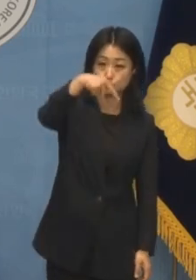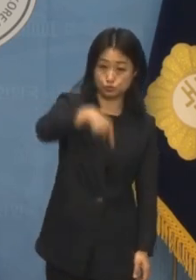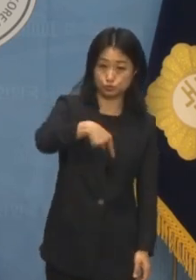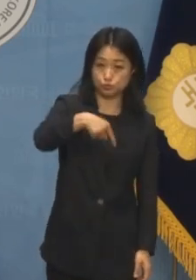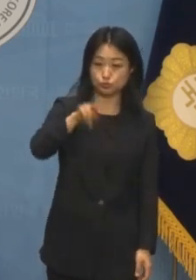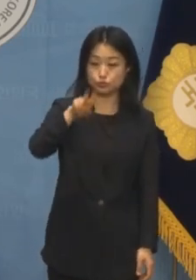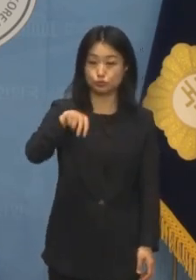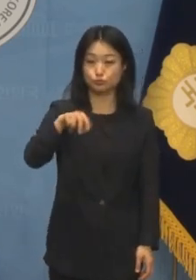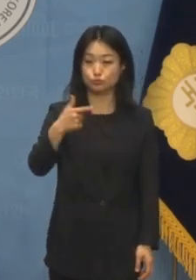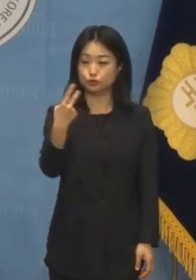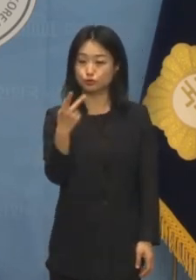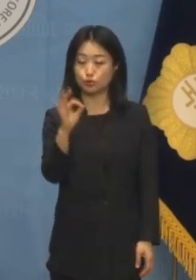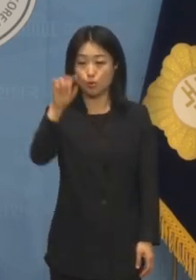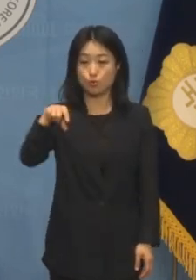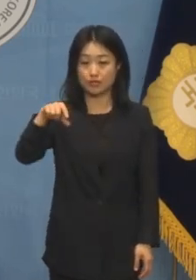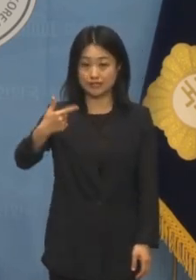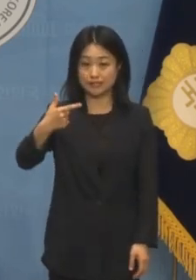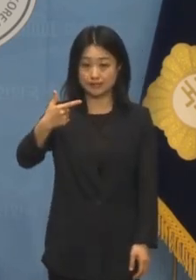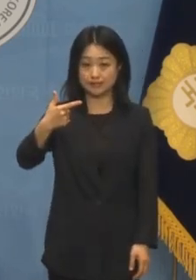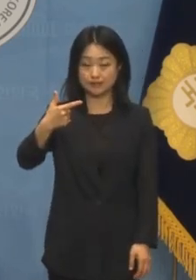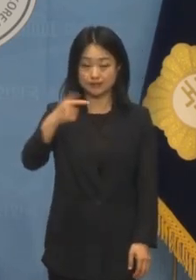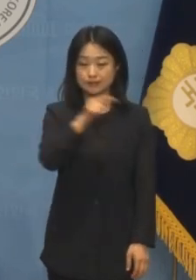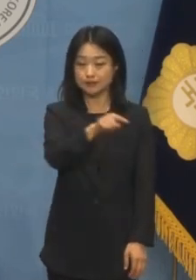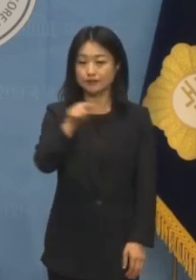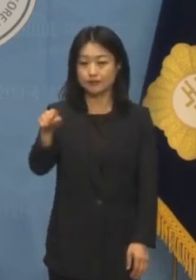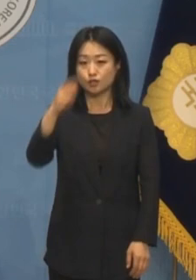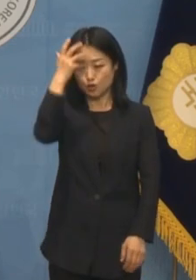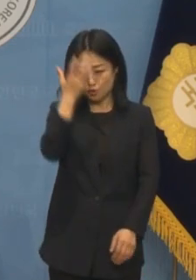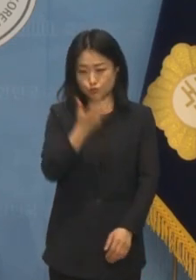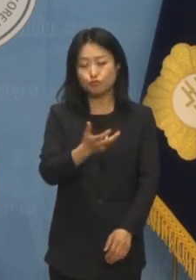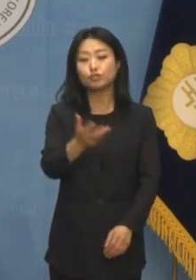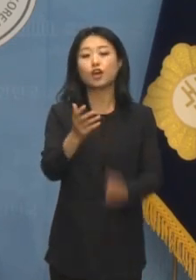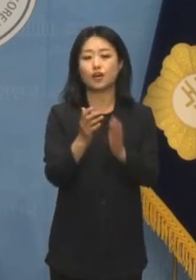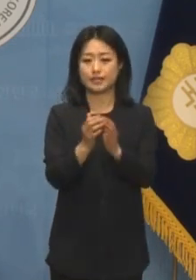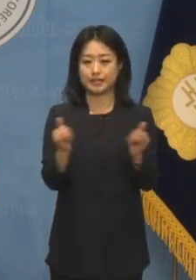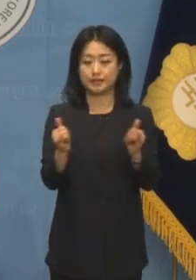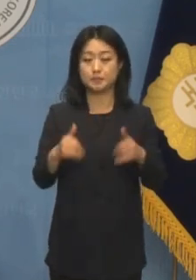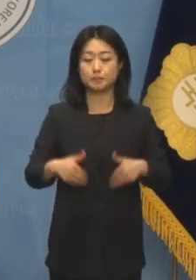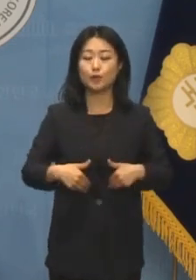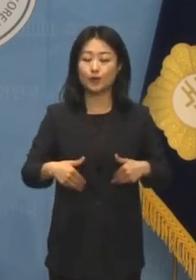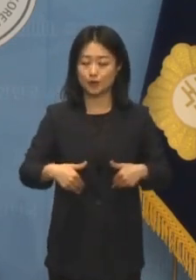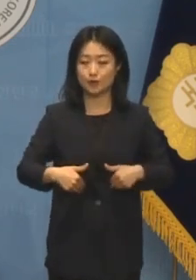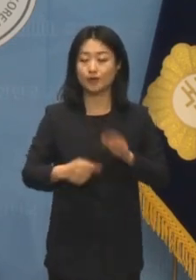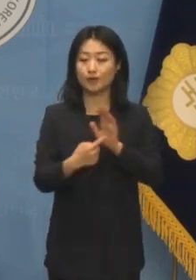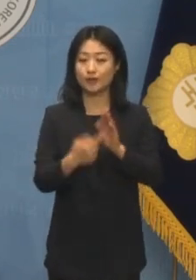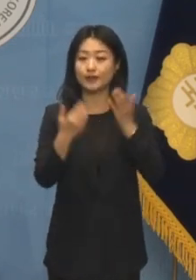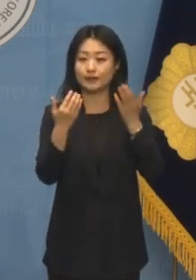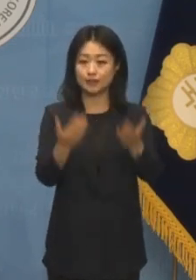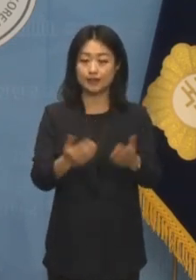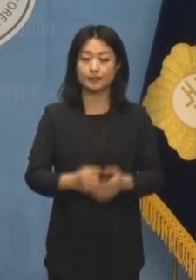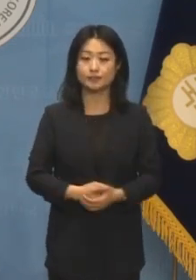후견인 제도의 강화가 필요합니다. 라는 제목으로 발표해 올리겠습니다.